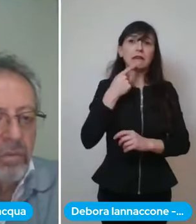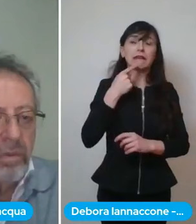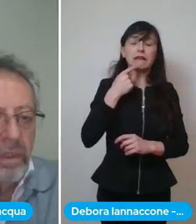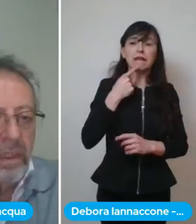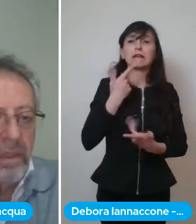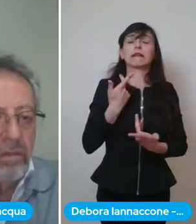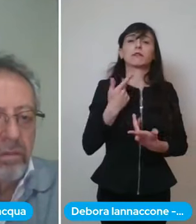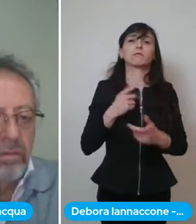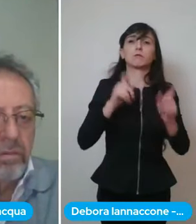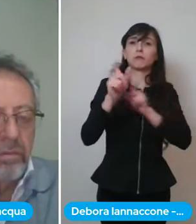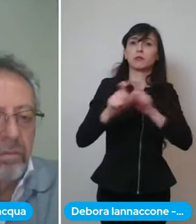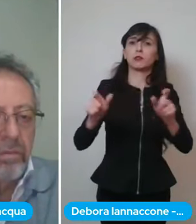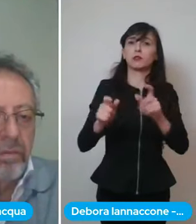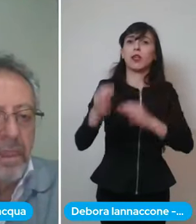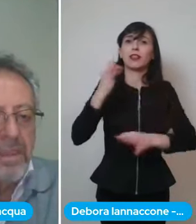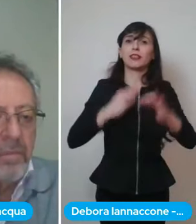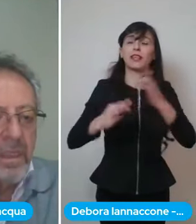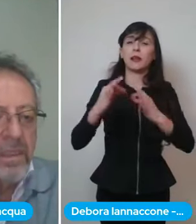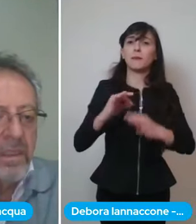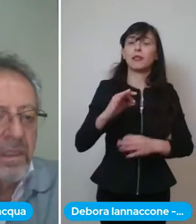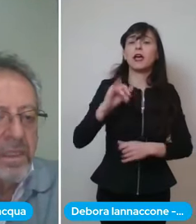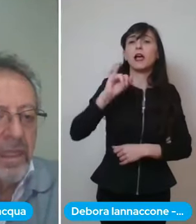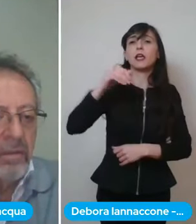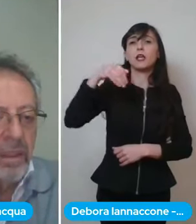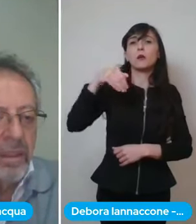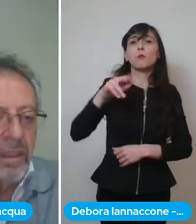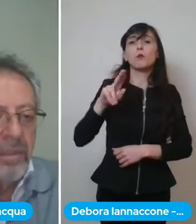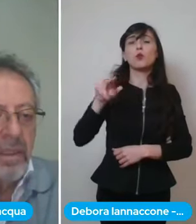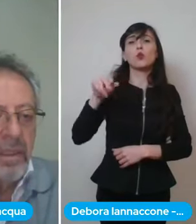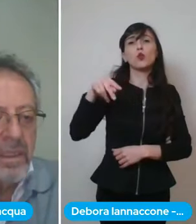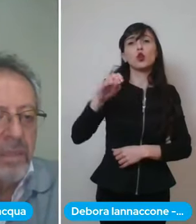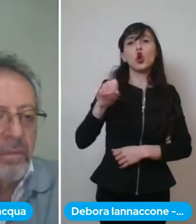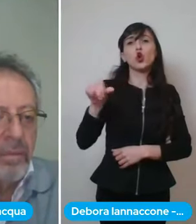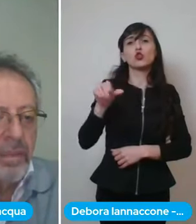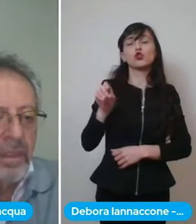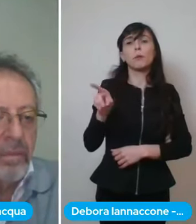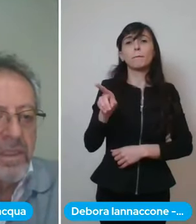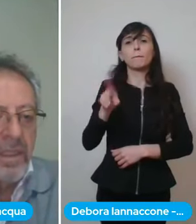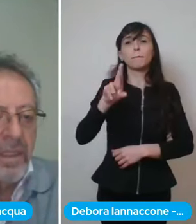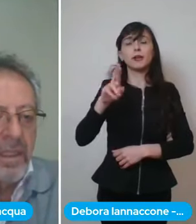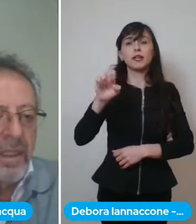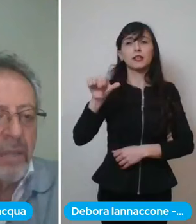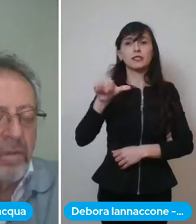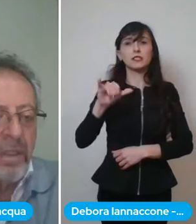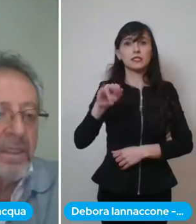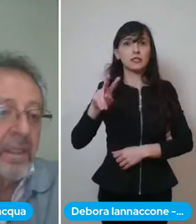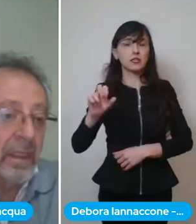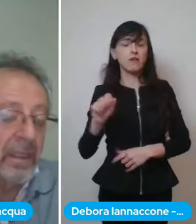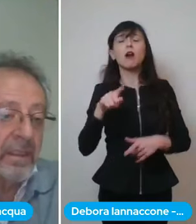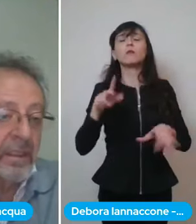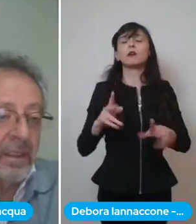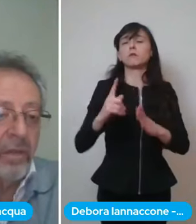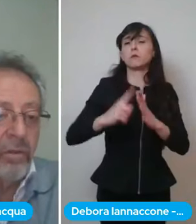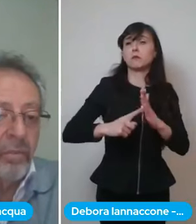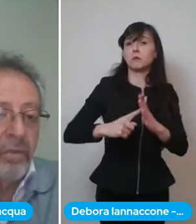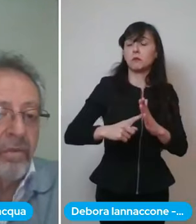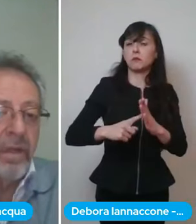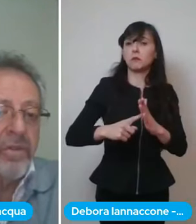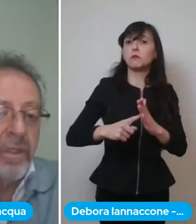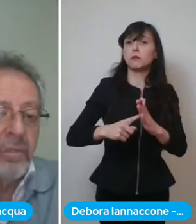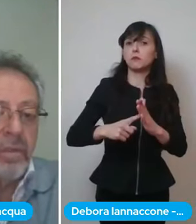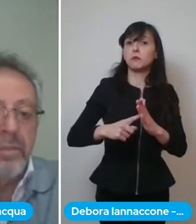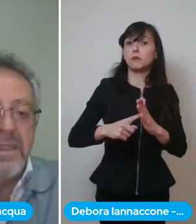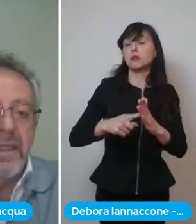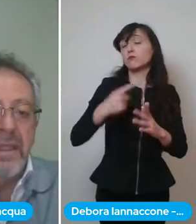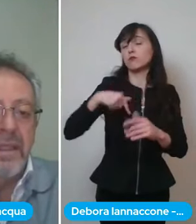comunque hanno da sei mesi iniziato la terapia iniziamo prima da questi che riteniamo che si ritengono più